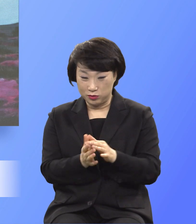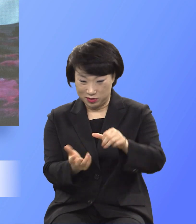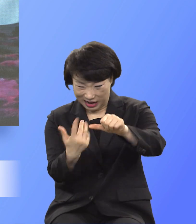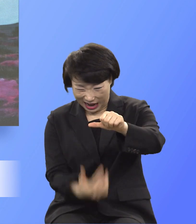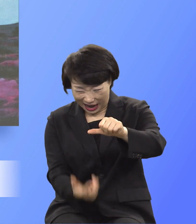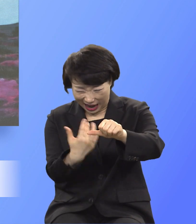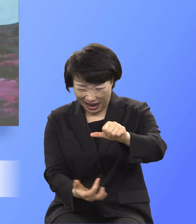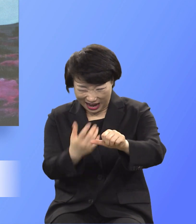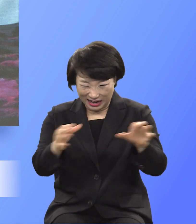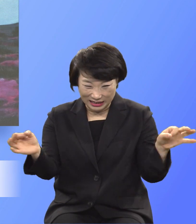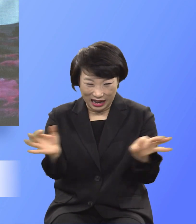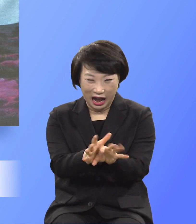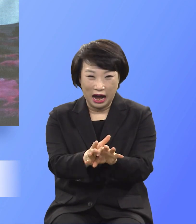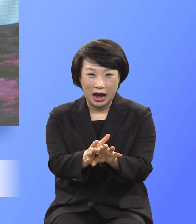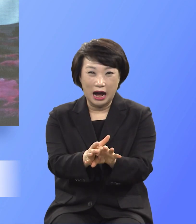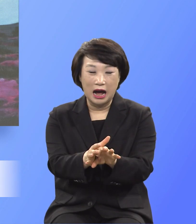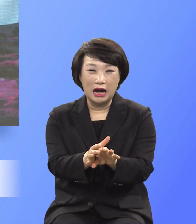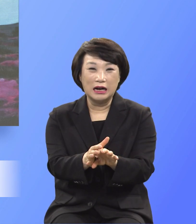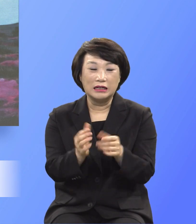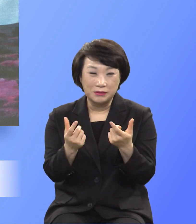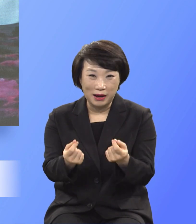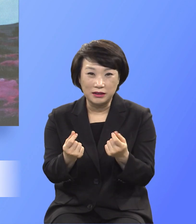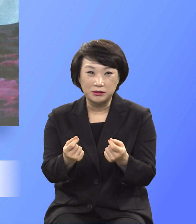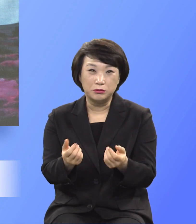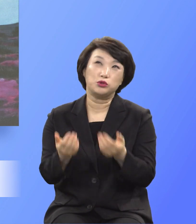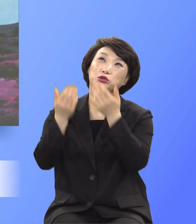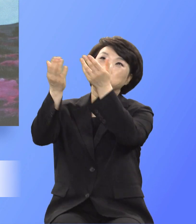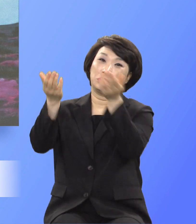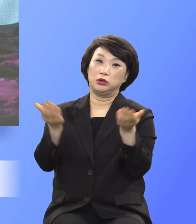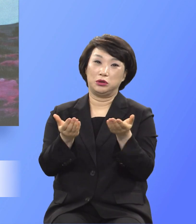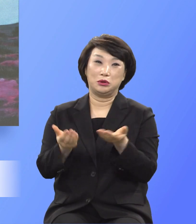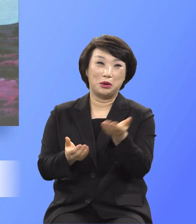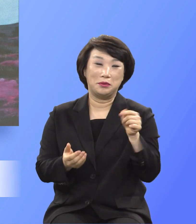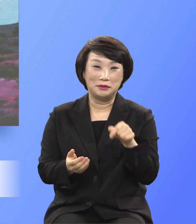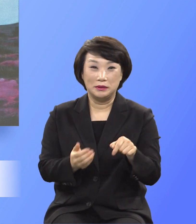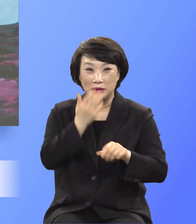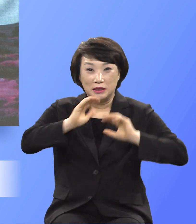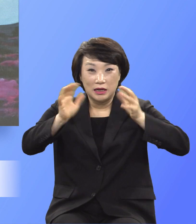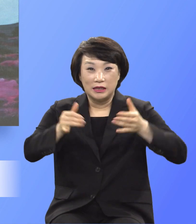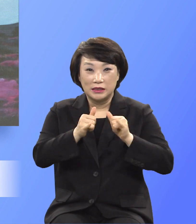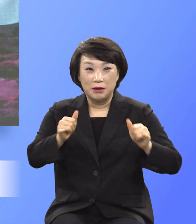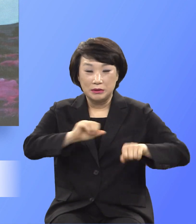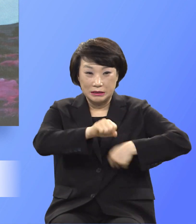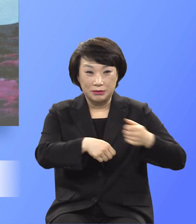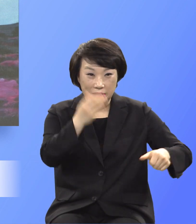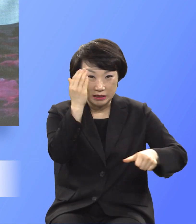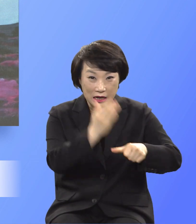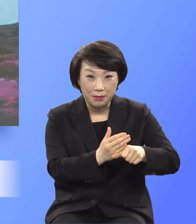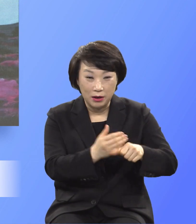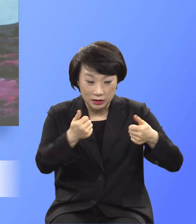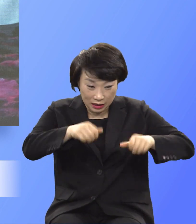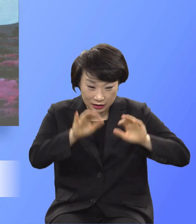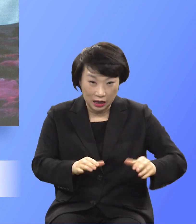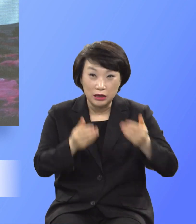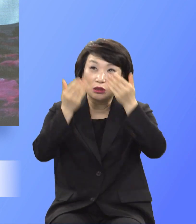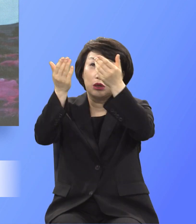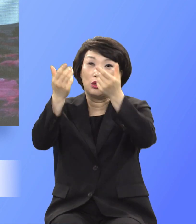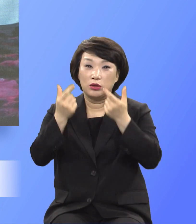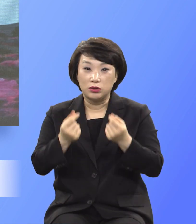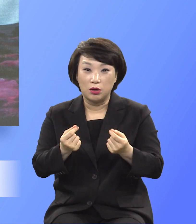없이 불에 태워 올려드리는 것인데 이스라엘 백성들이 짐승을 잡아 그렇게 제사를 드리듯이 그렇게